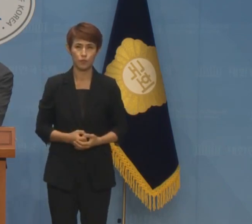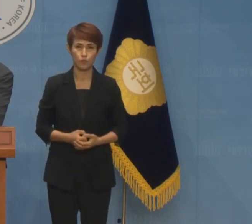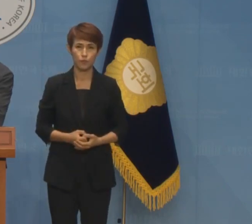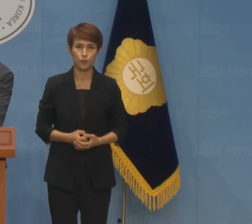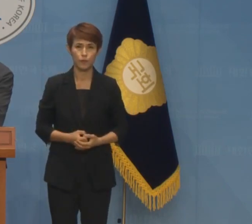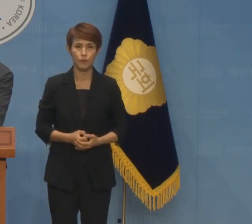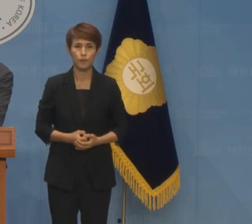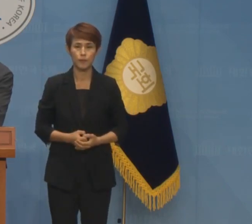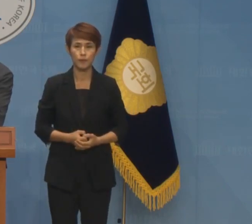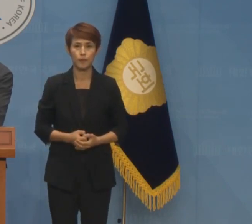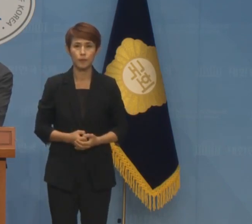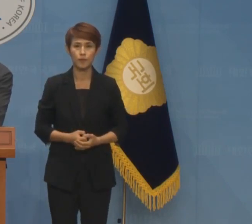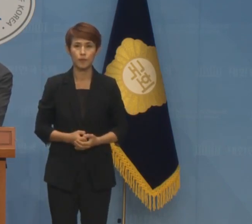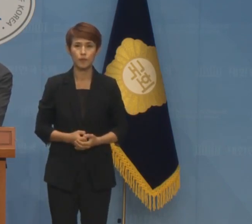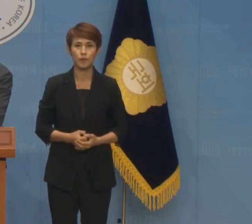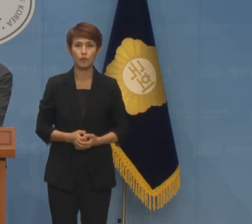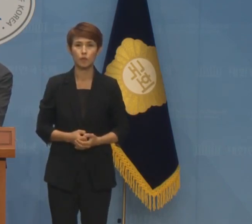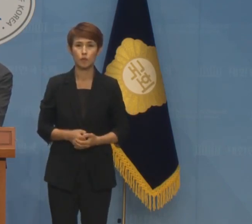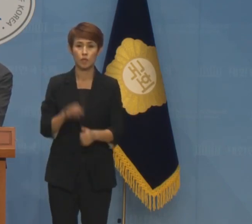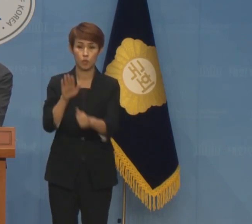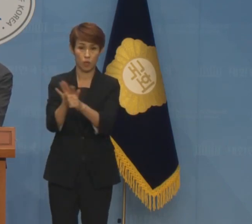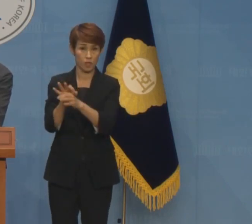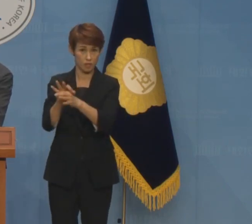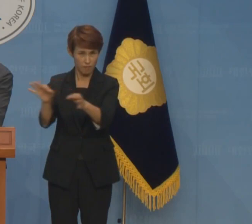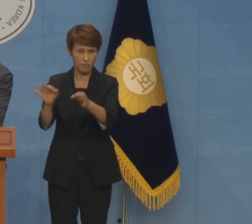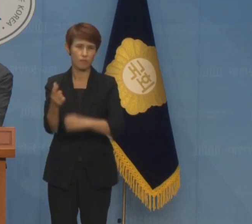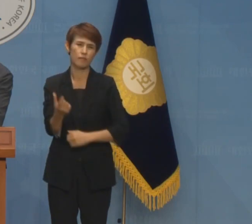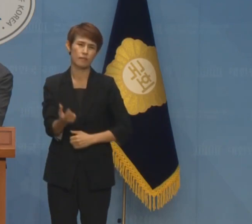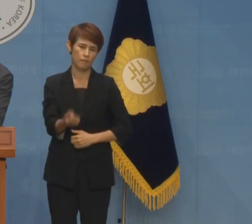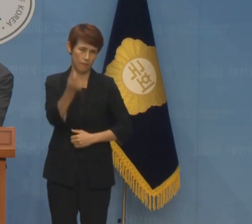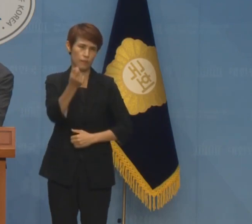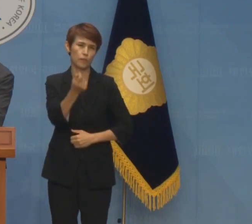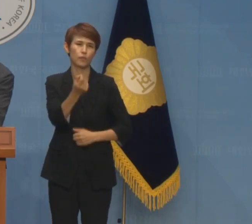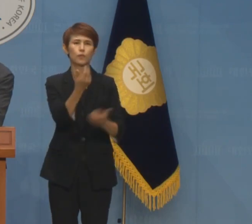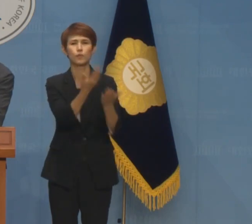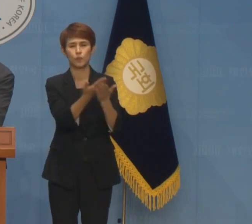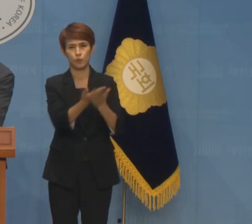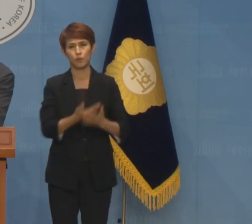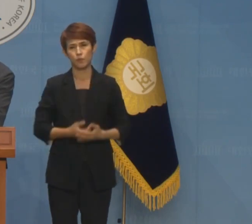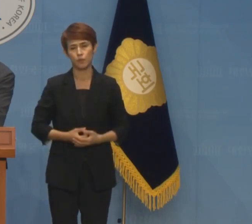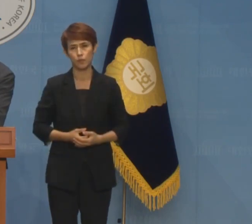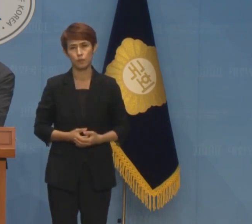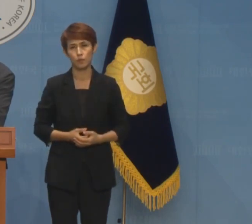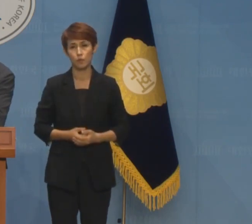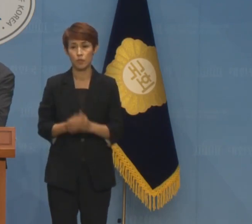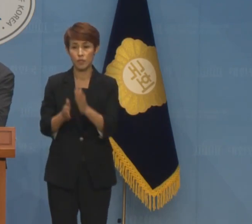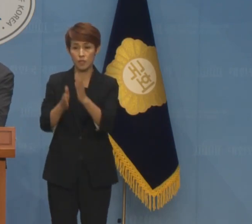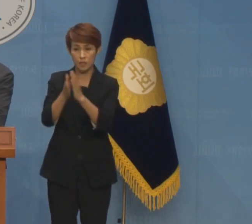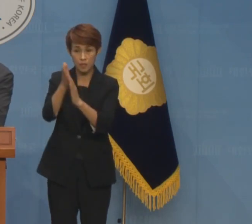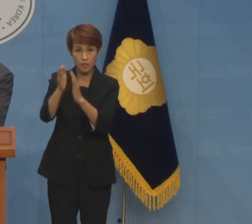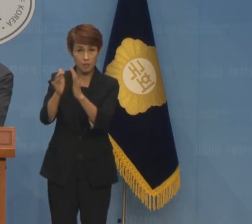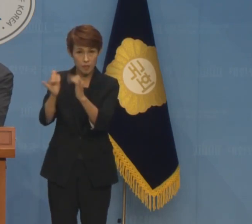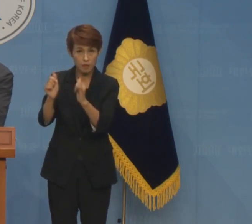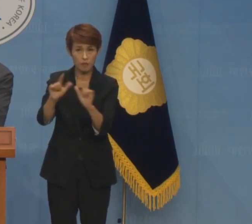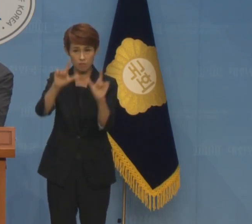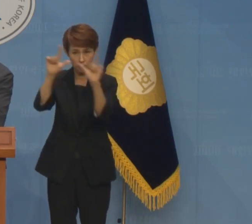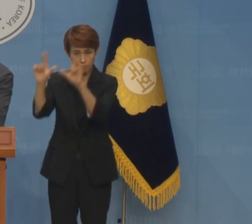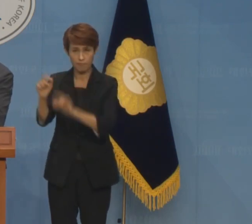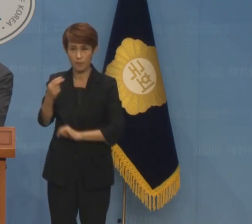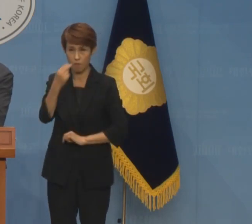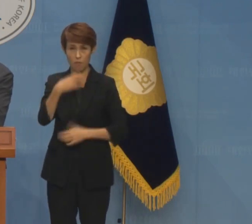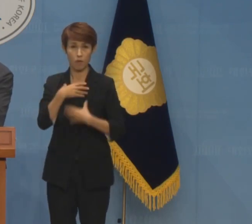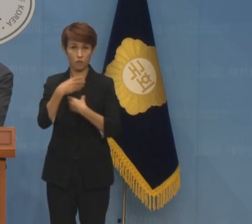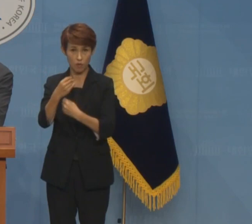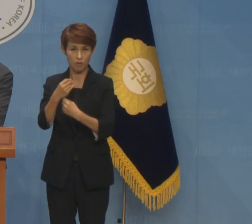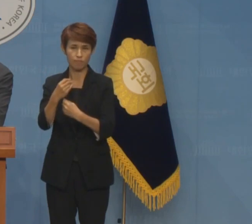교부금도 신속하게 이루어져서 우리 시민의 생명과 안전을